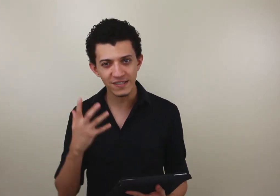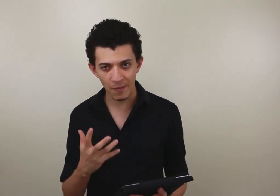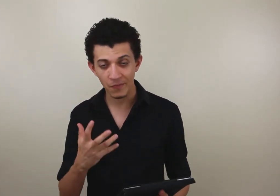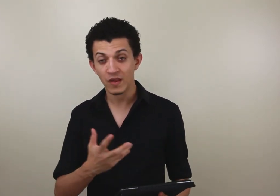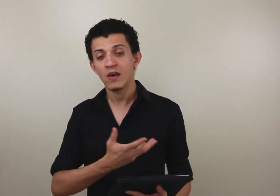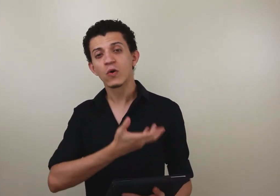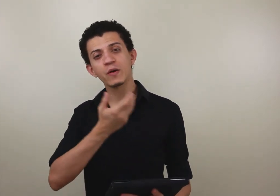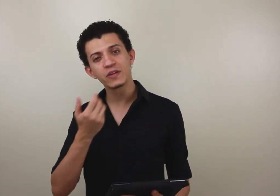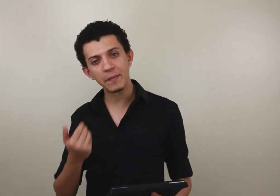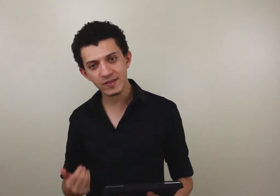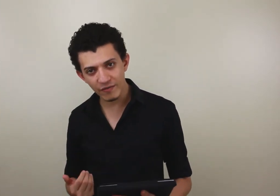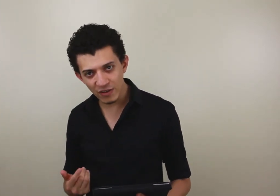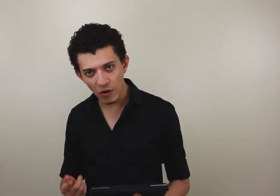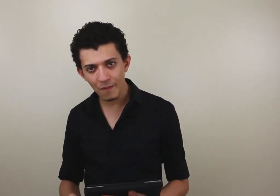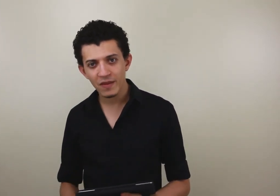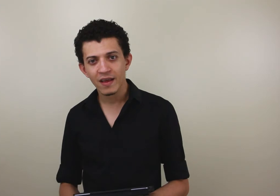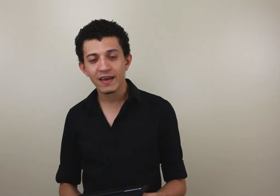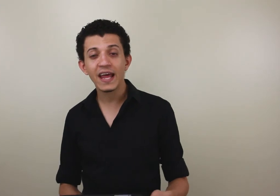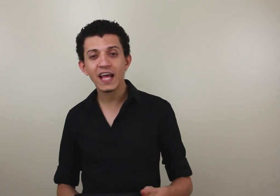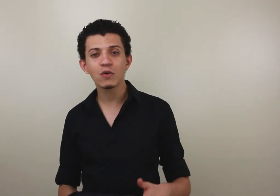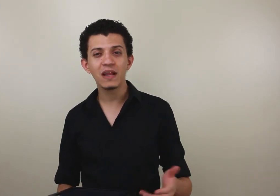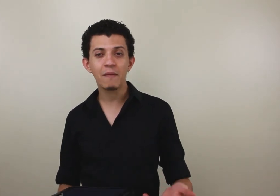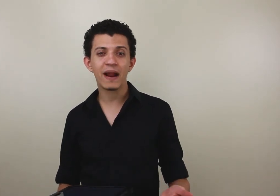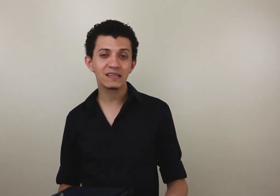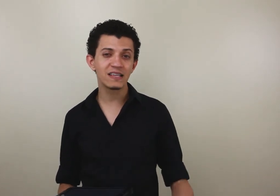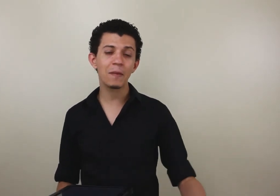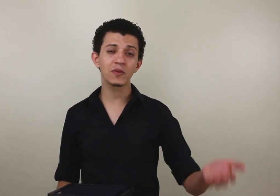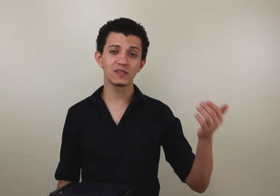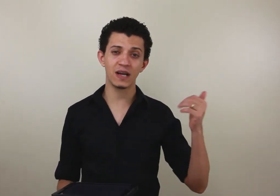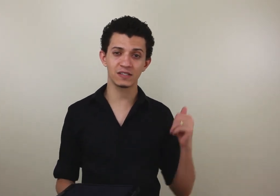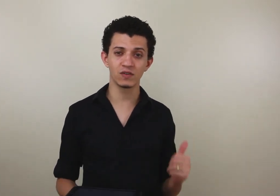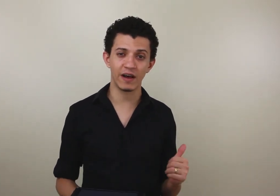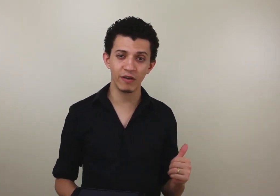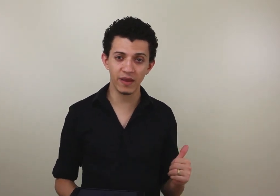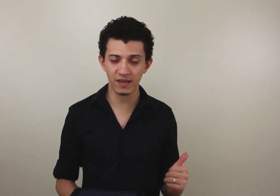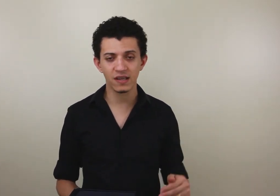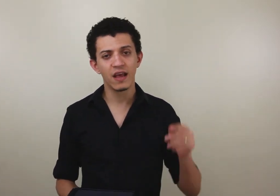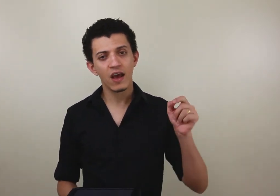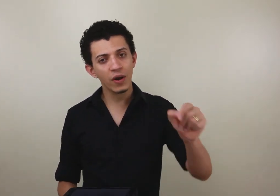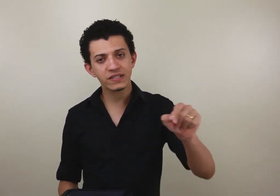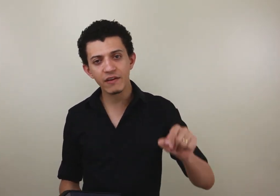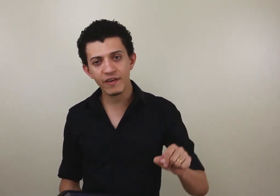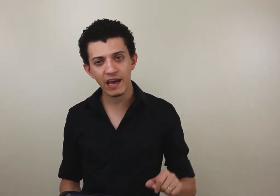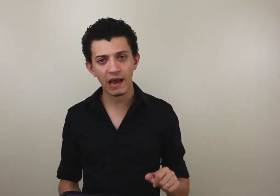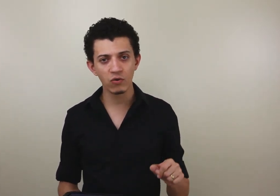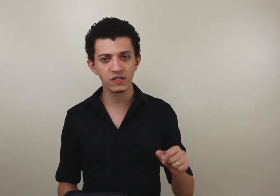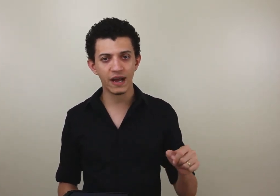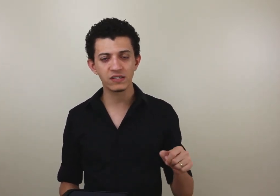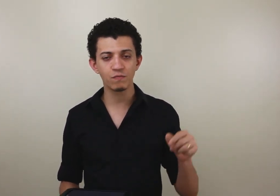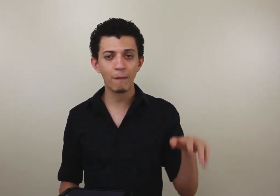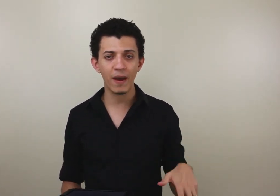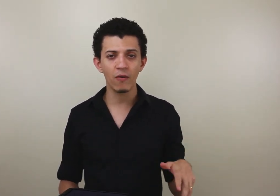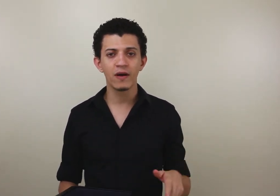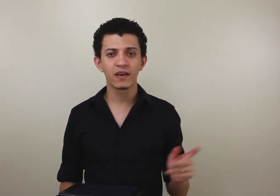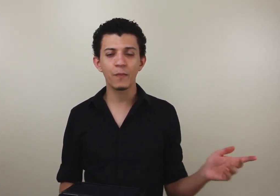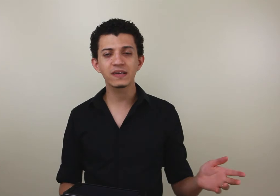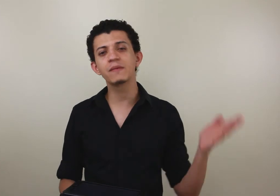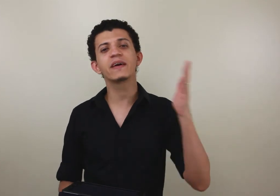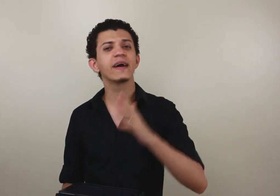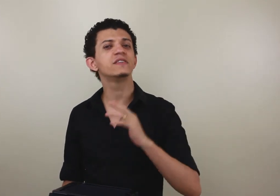exemplo, quando eu mudei para o Salvador, querendo me lembrar sempre dos sinais que eu usava em Minas, eu escrevia os sinais no papel, que eu percebi que eram